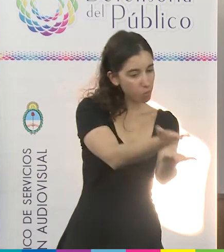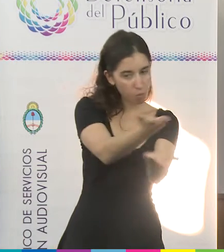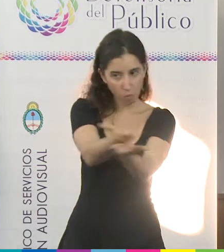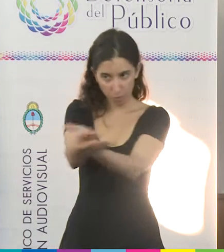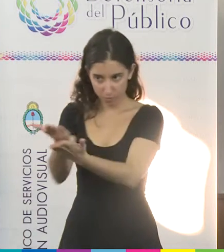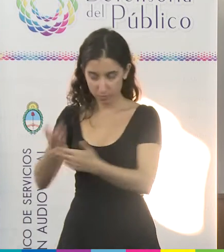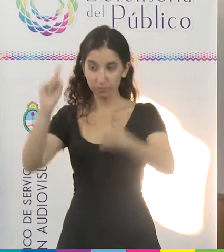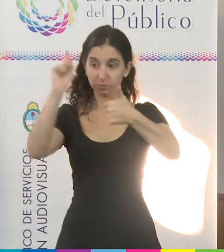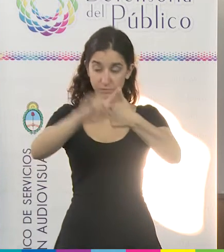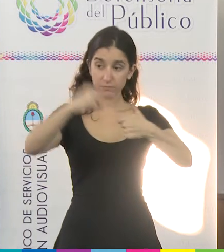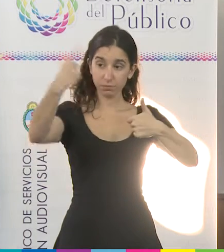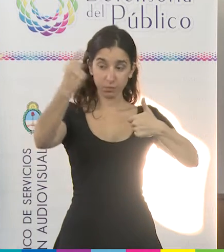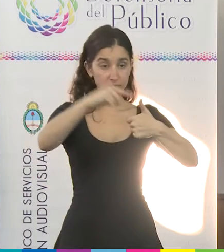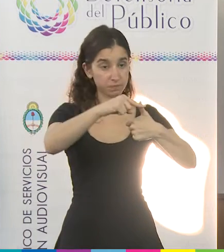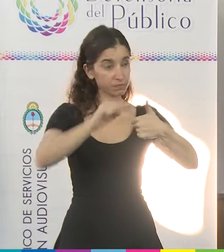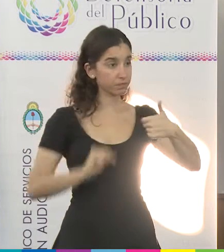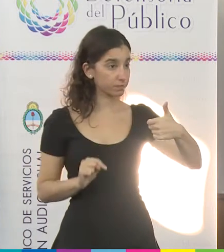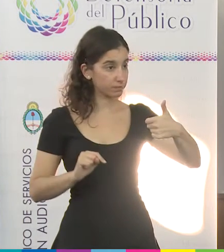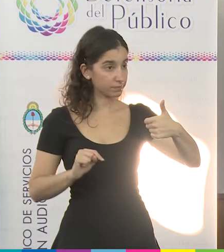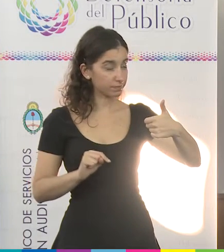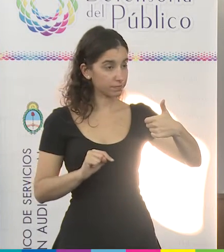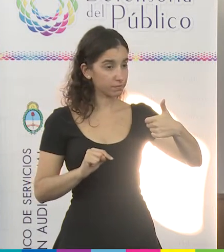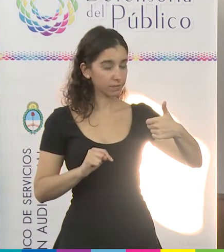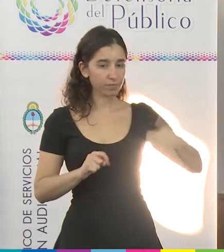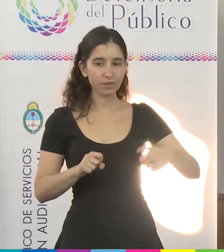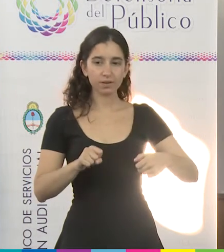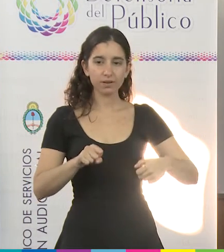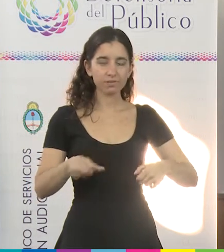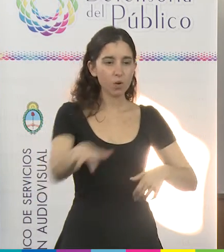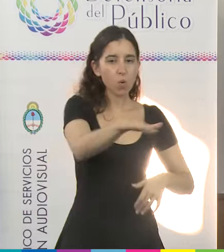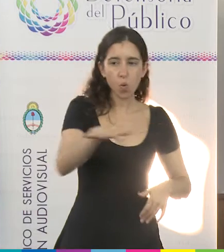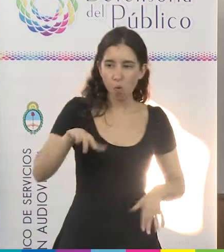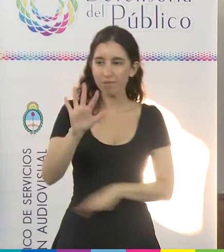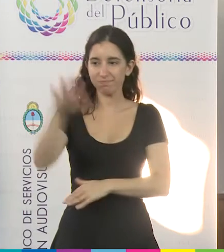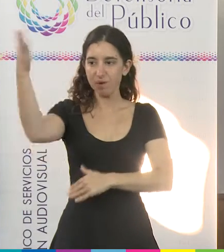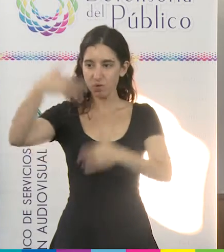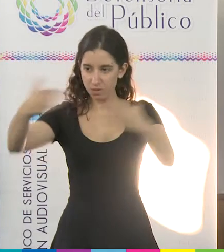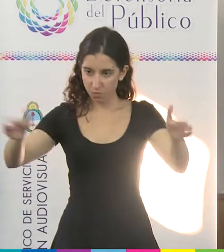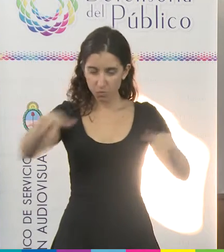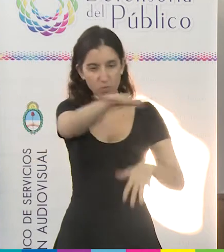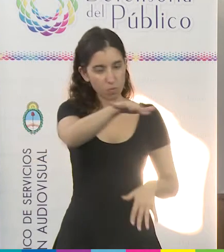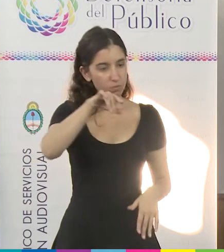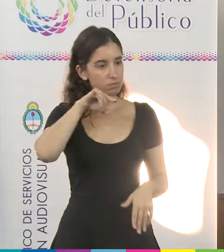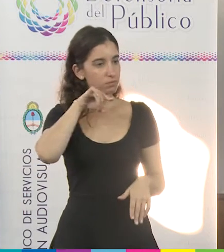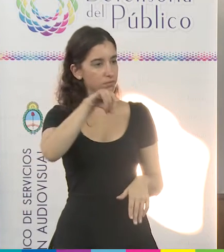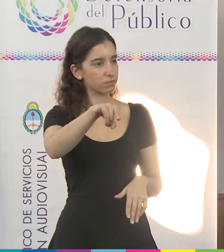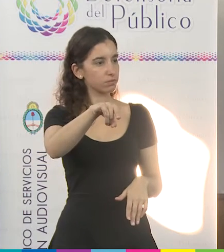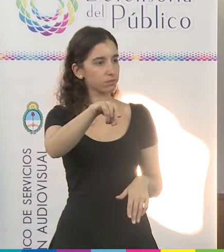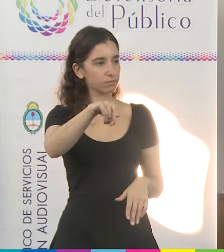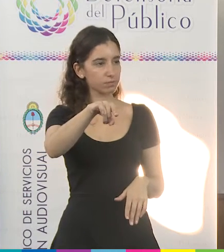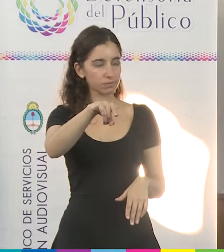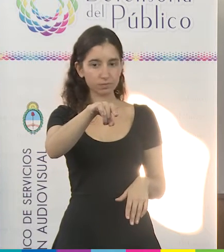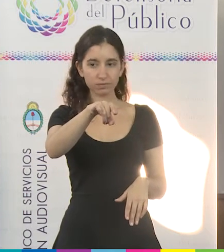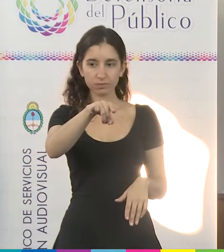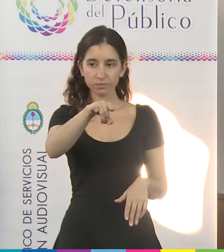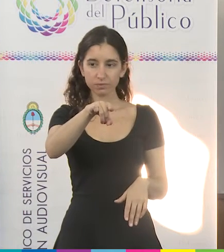en el punto uno, mantener espacios como las audiencias públicas, para que no